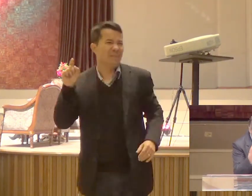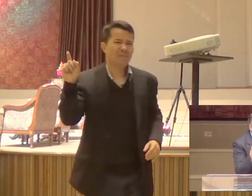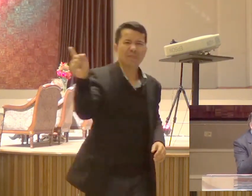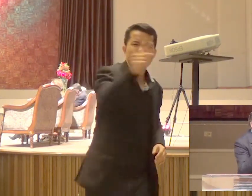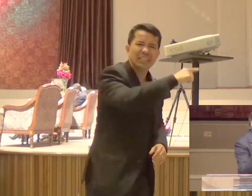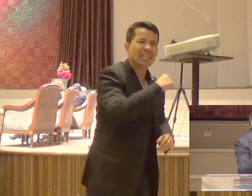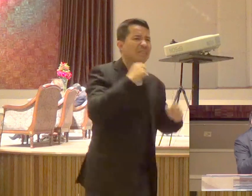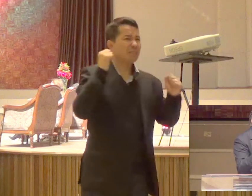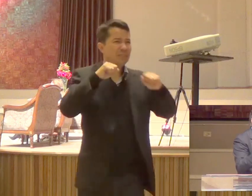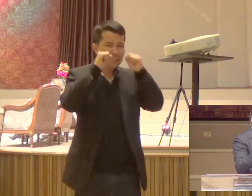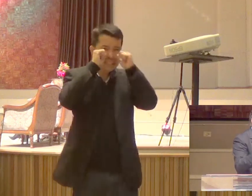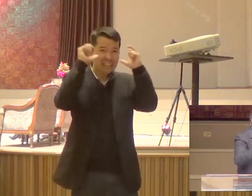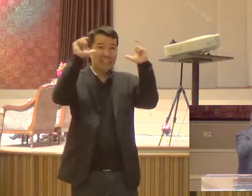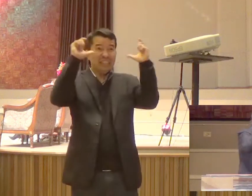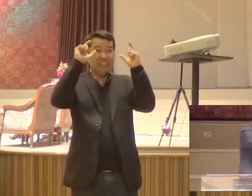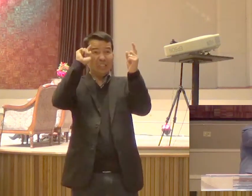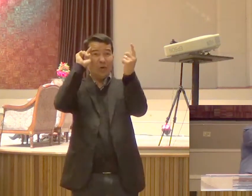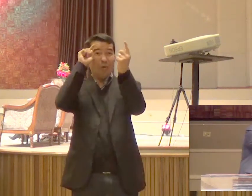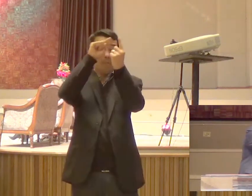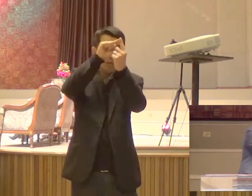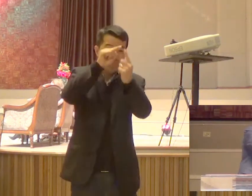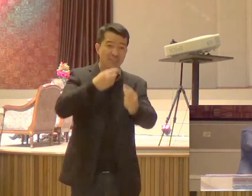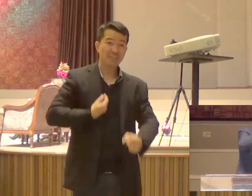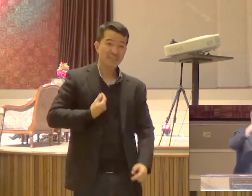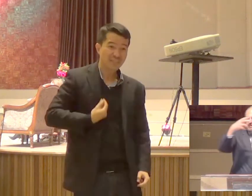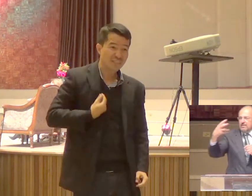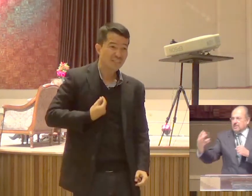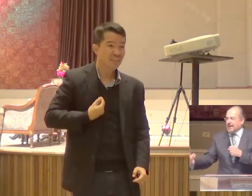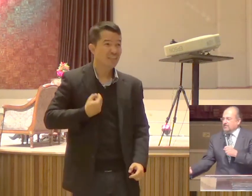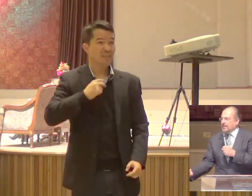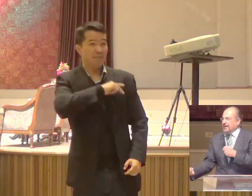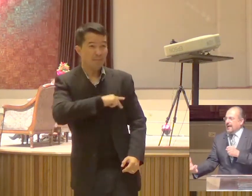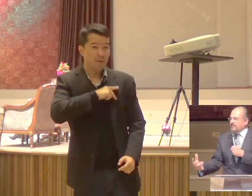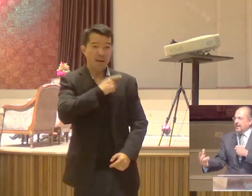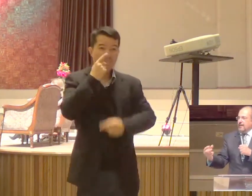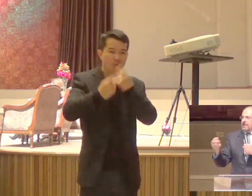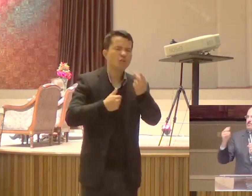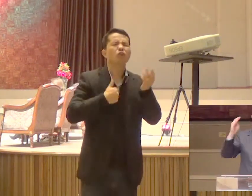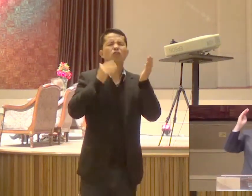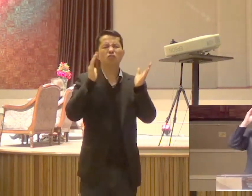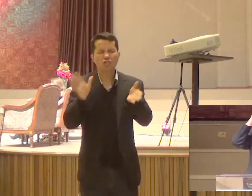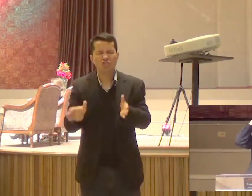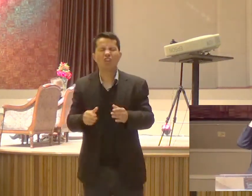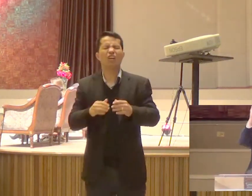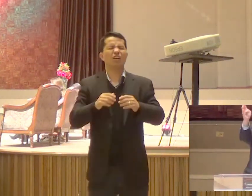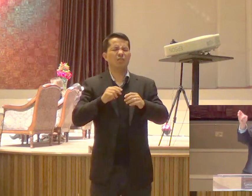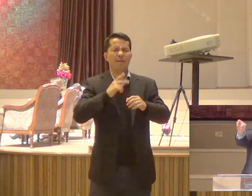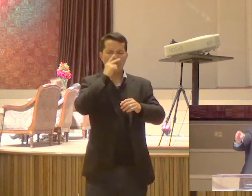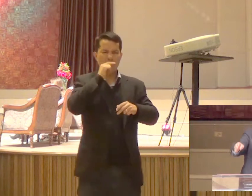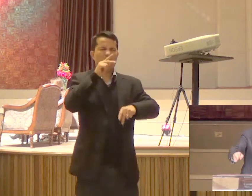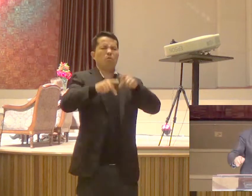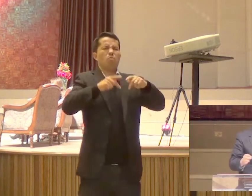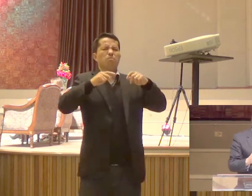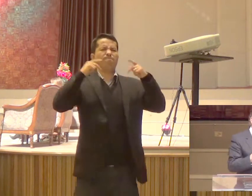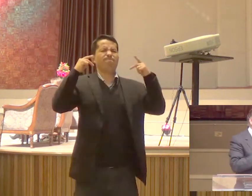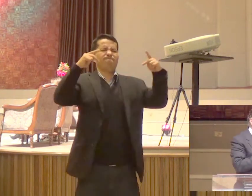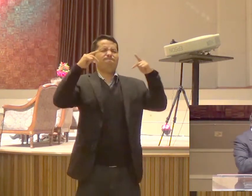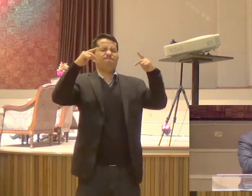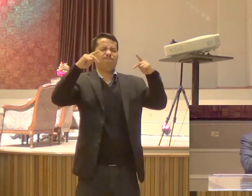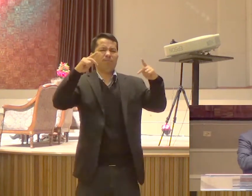Me deu Eu ensinei Publicamente Eu ensinei De casa em casa Mas eu tenho Um foco Na minha vida O foco de Paulo Não era